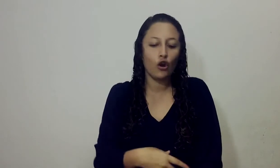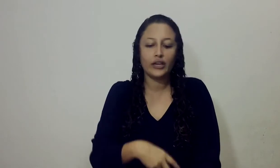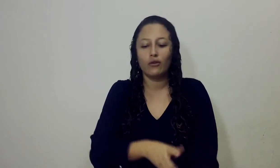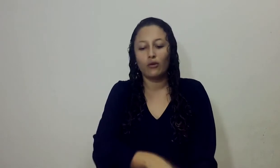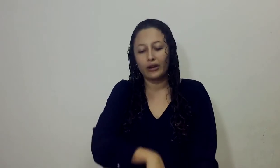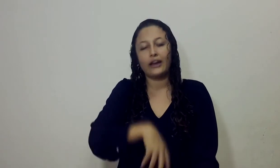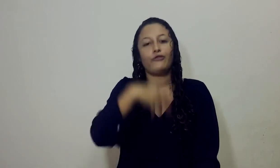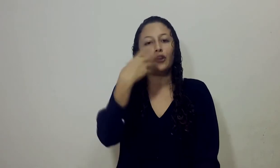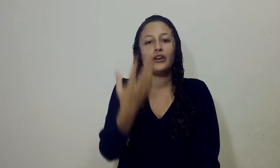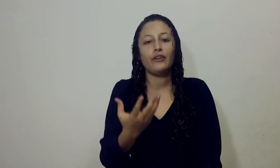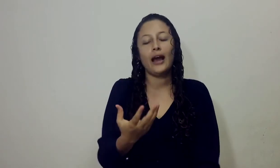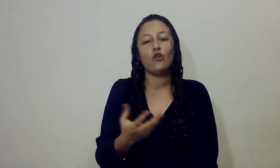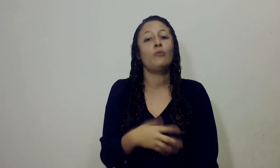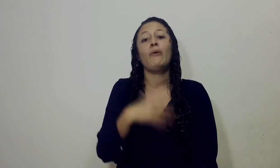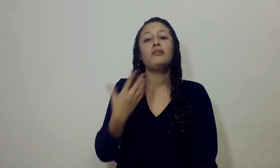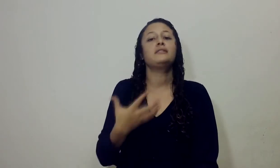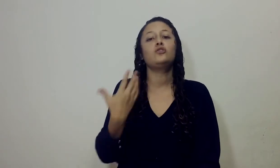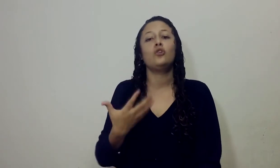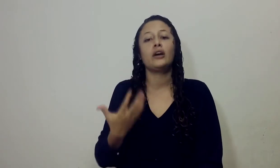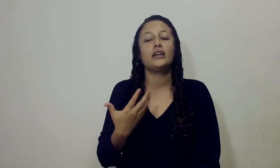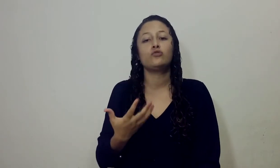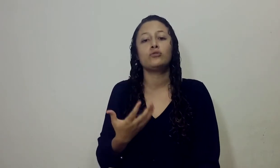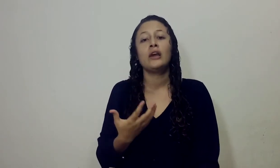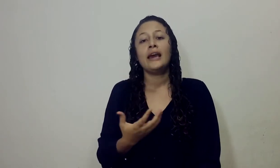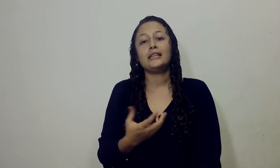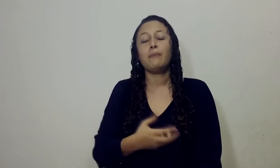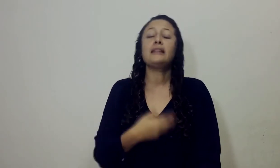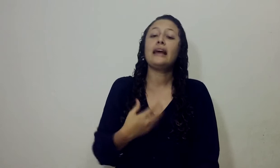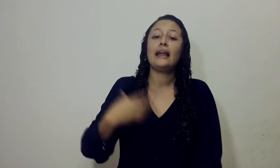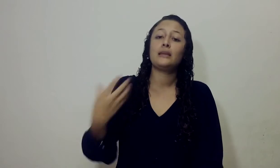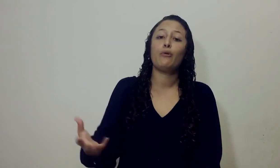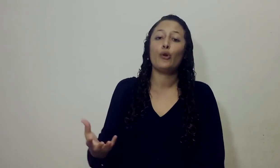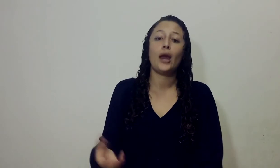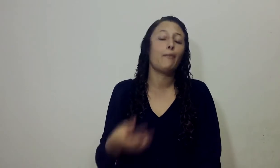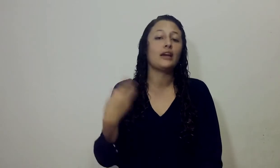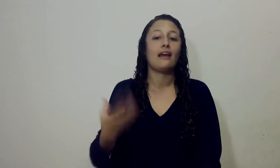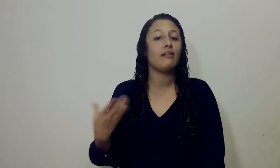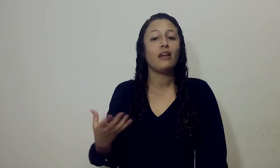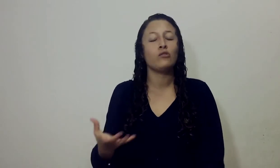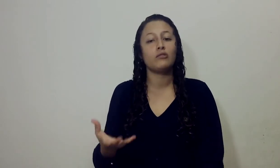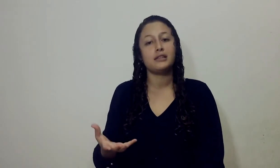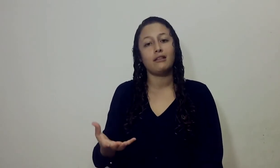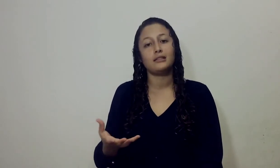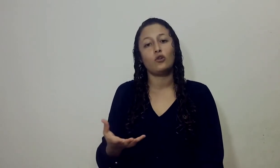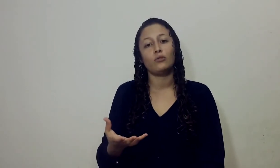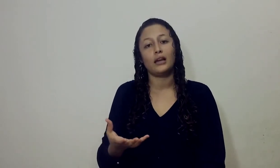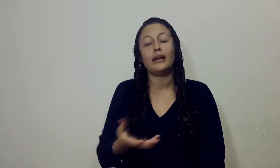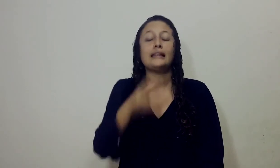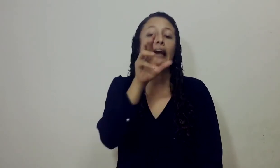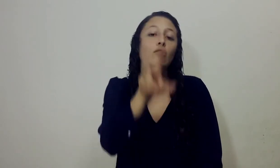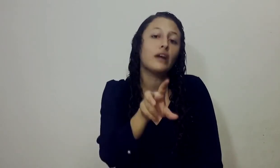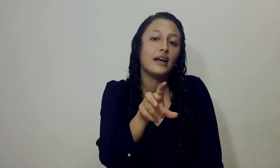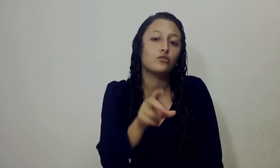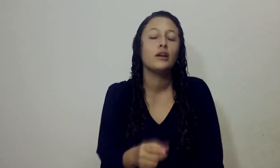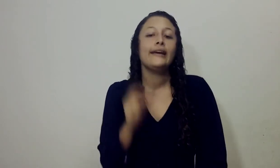vendió Y luego fue glorificado No puedo decir yo que esto es parte de la tipología Porque la Biblia no lo establece como tal